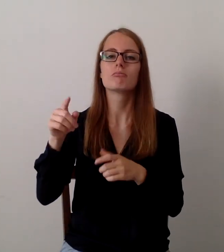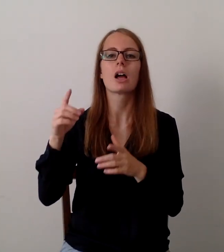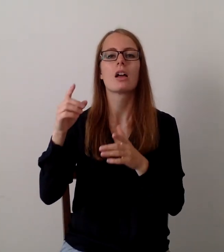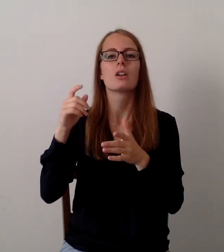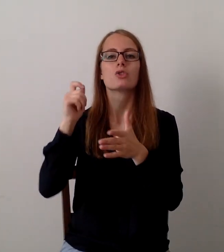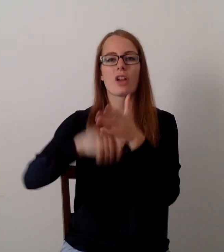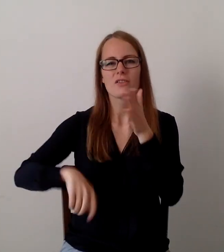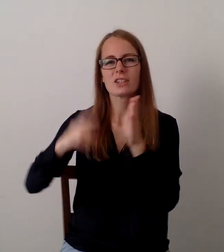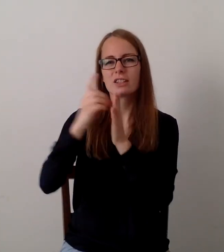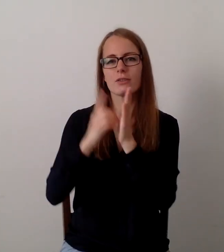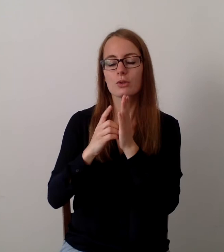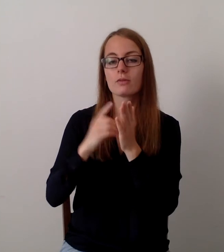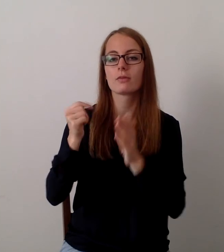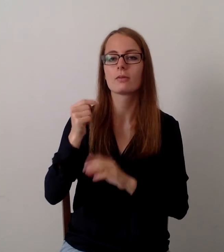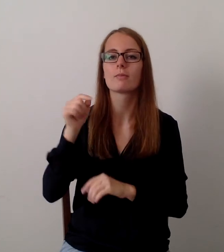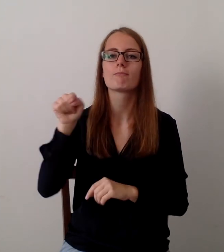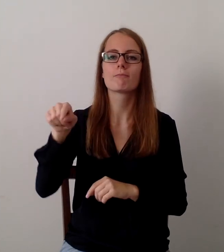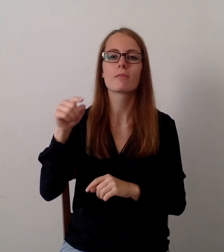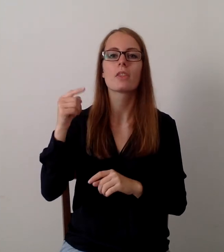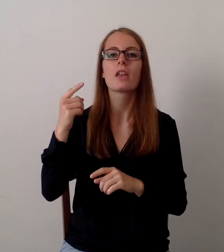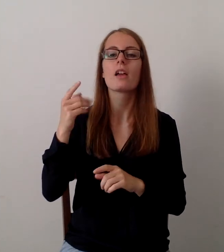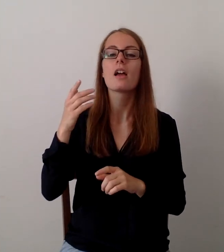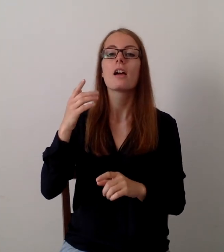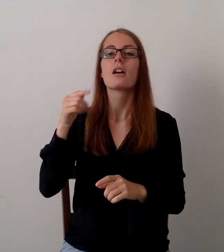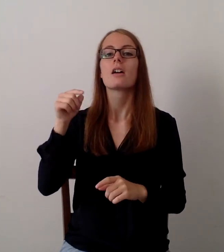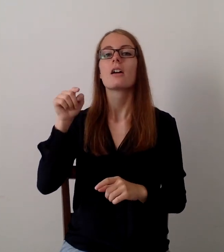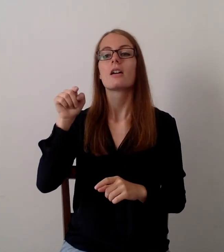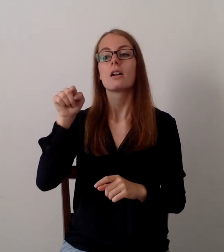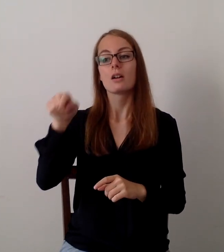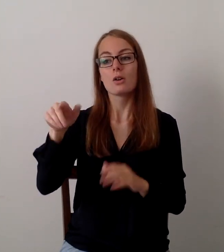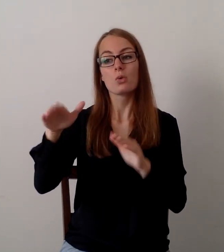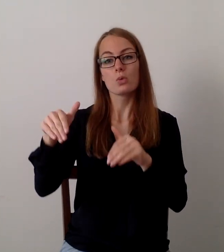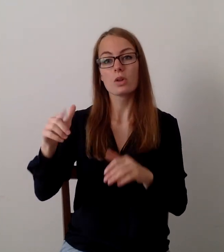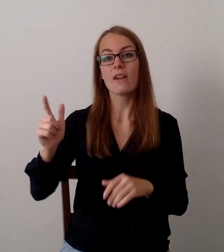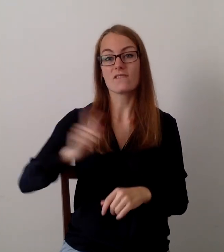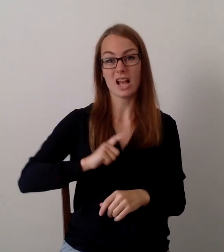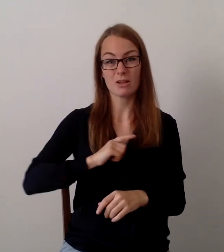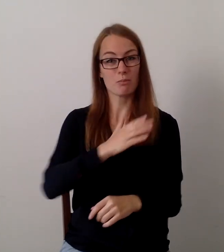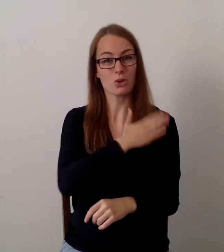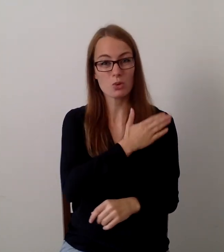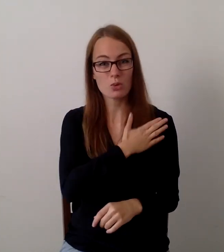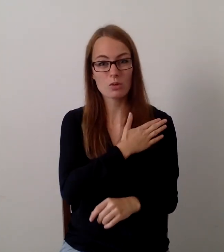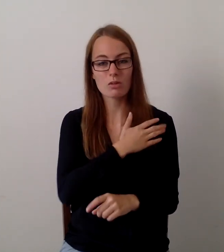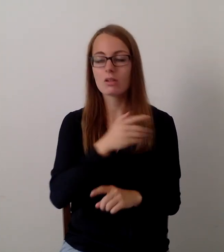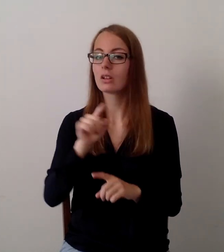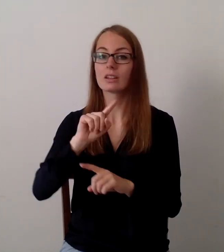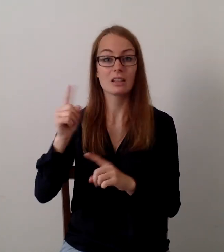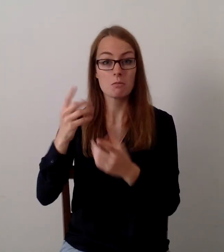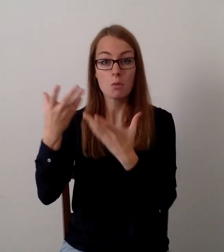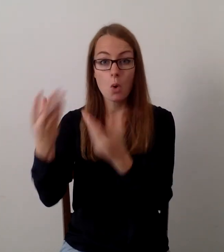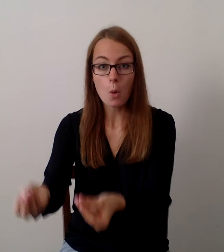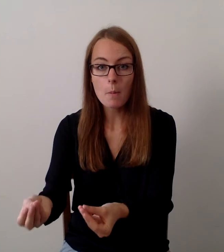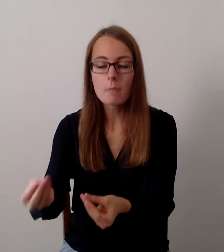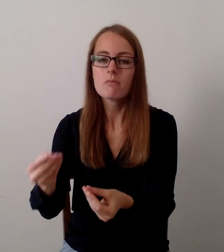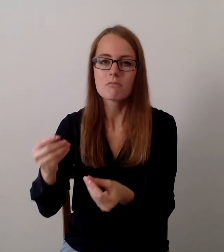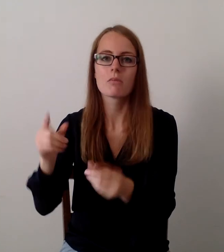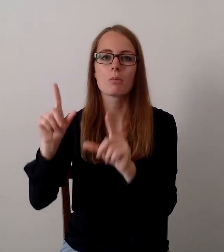erwartenden Belohnung ist eigentlich so etwas wie eine Bestrafung. Eine negative